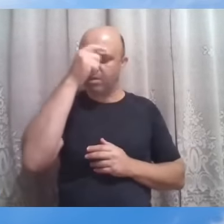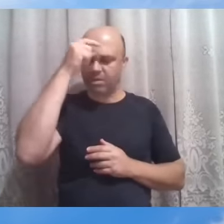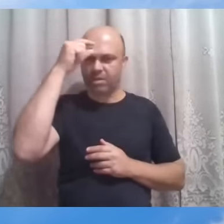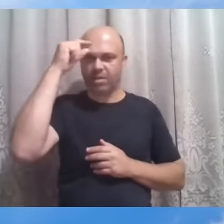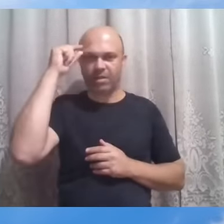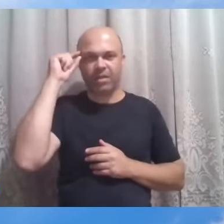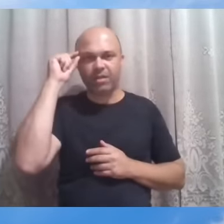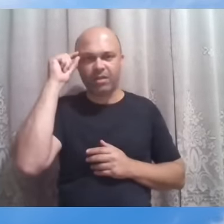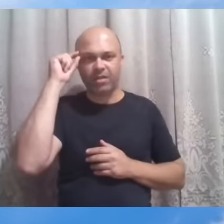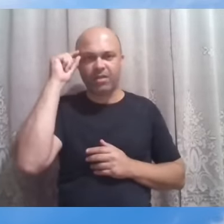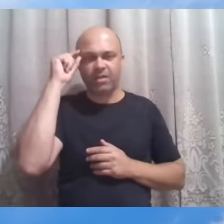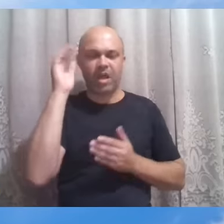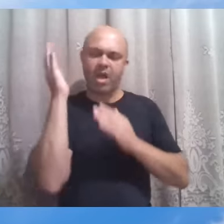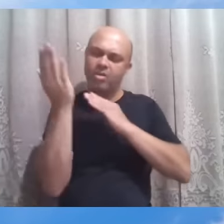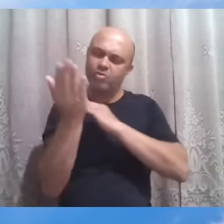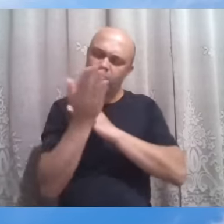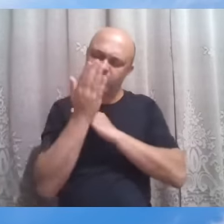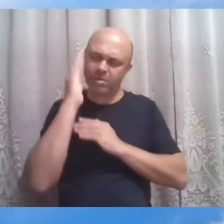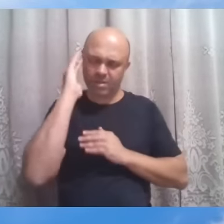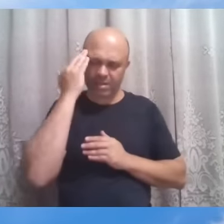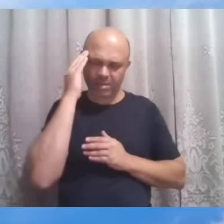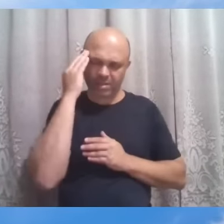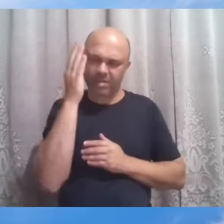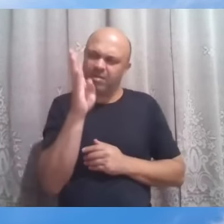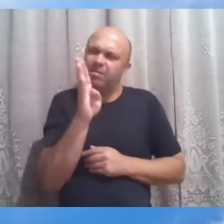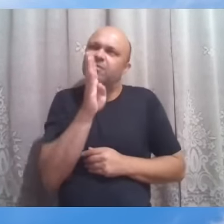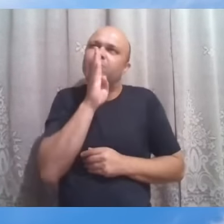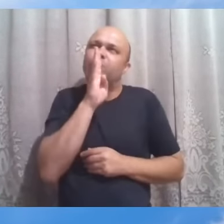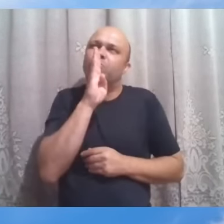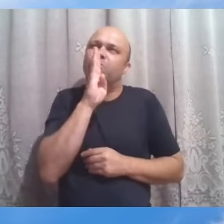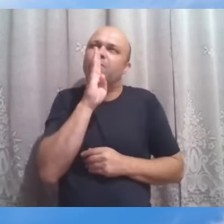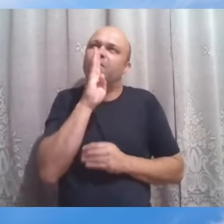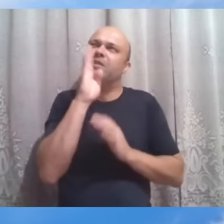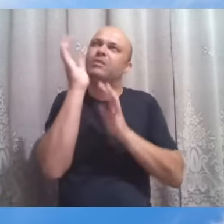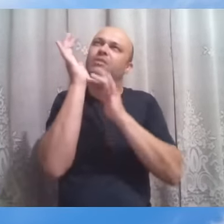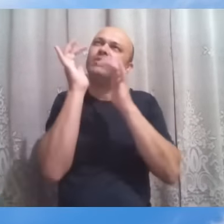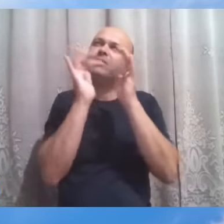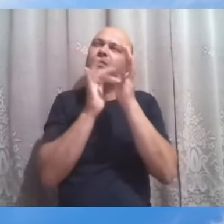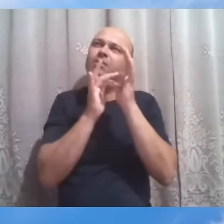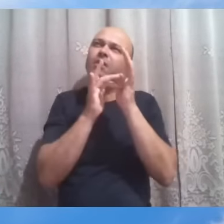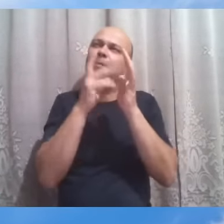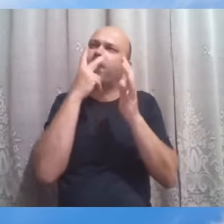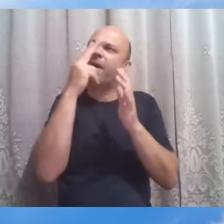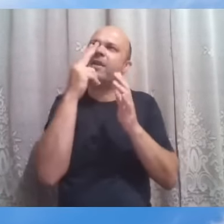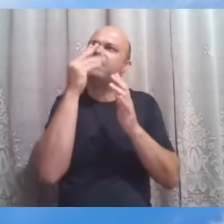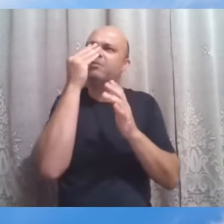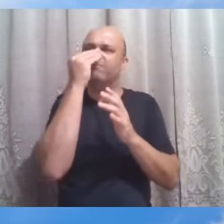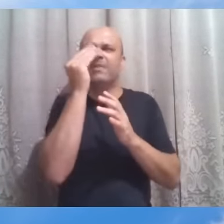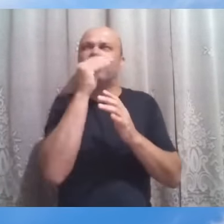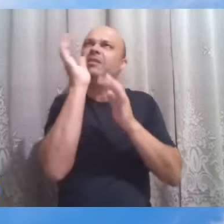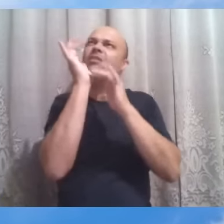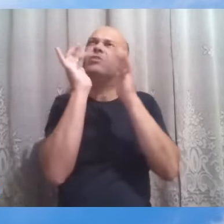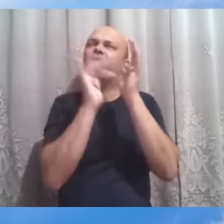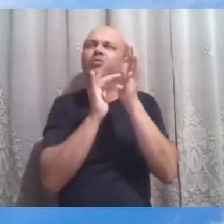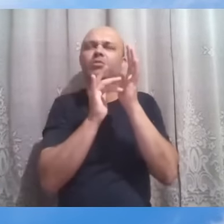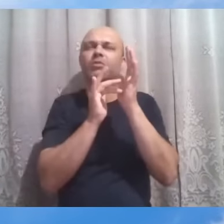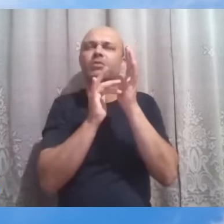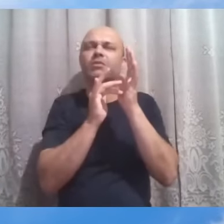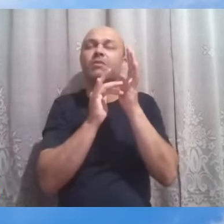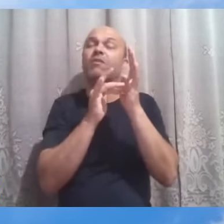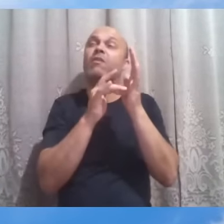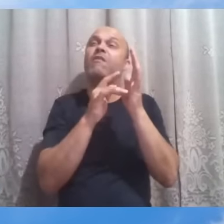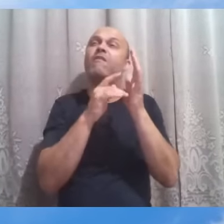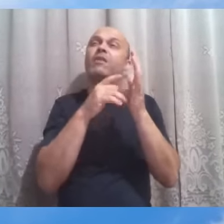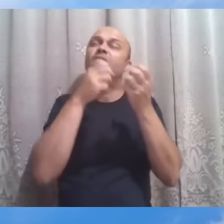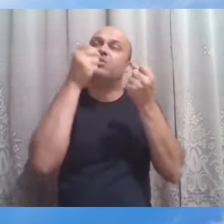ajudando-nos a entender aquele silêncio aparente de Jesus, a aparente indiferença do Mestre, vai nos dizer que